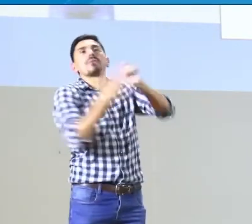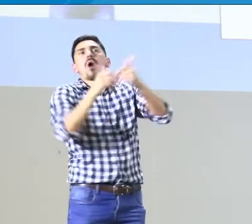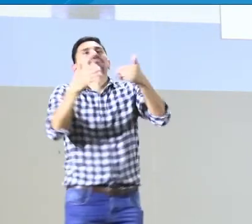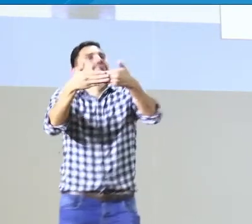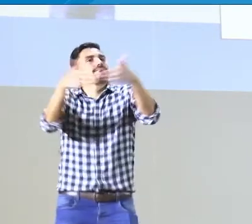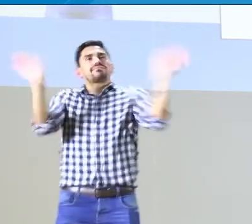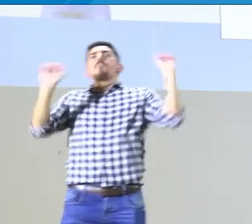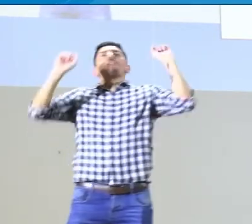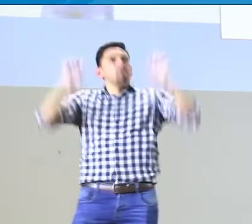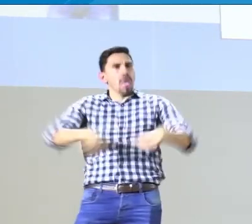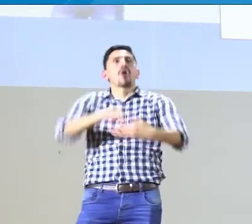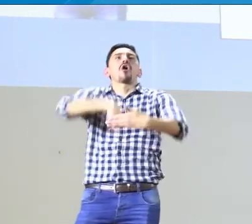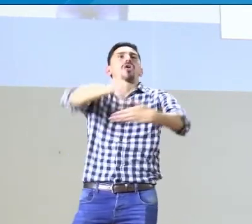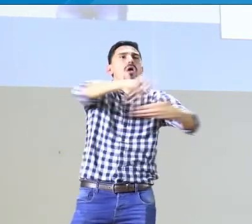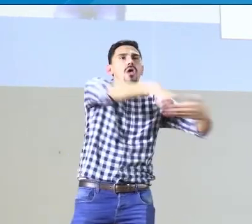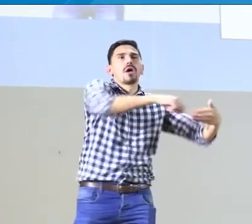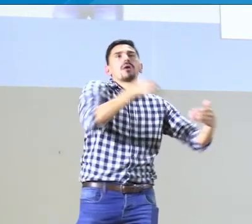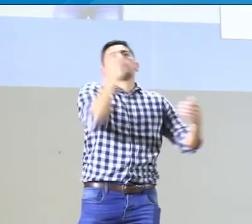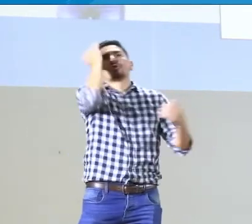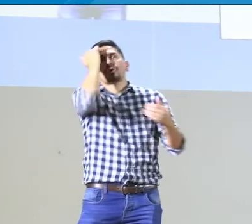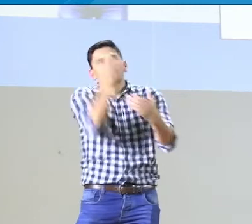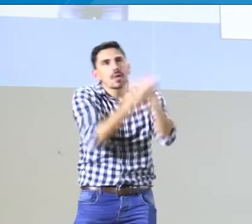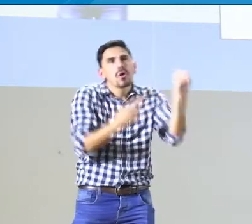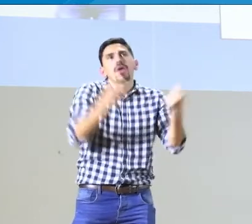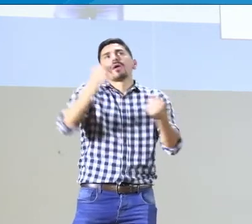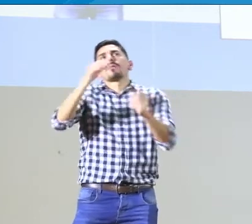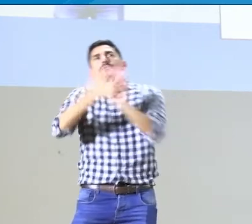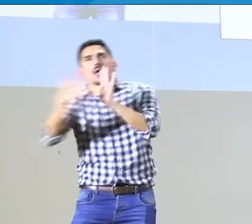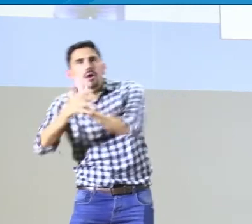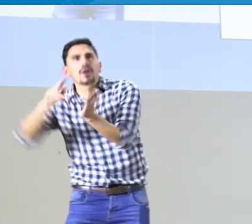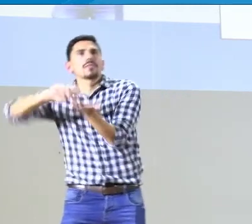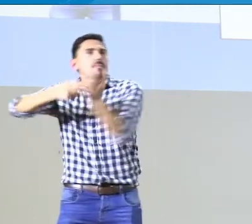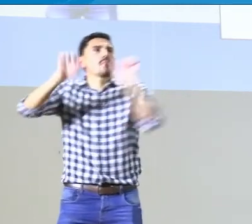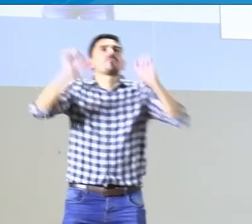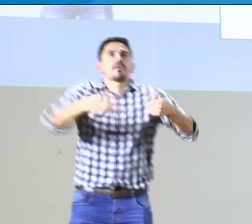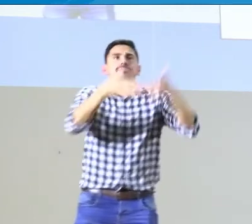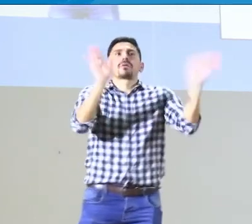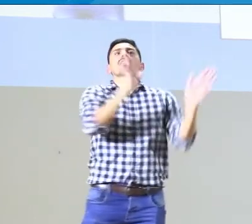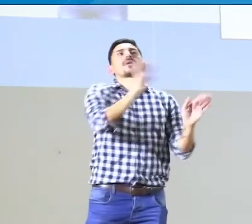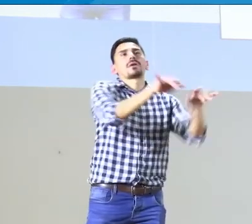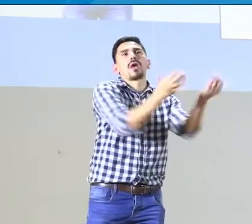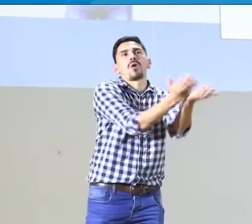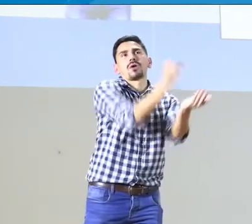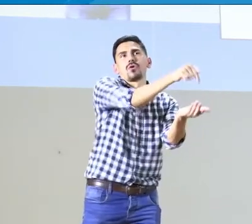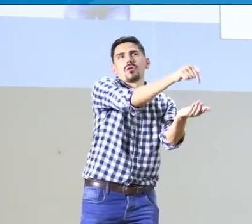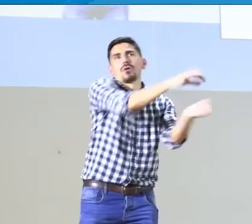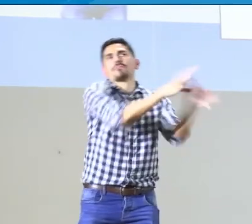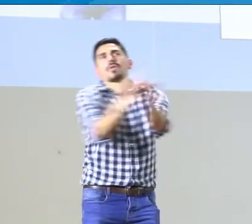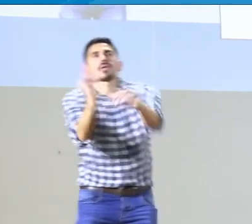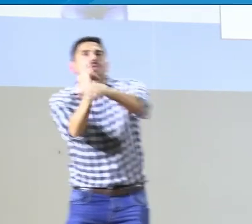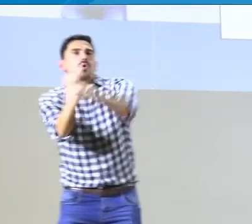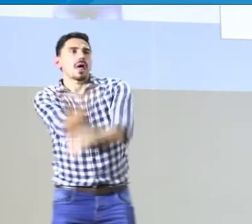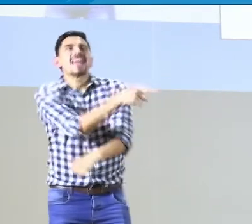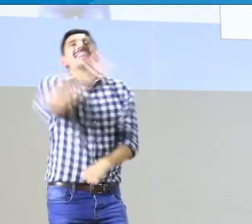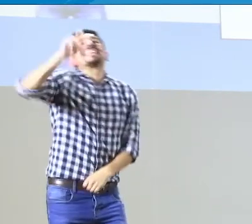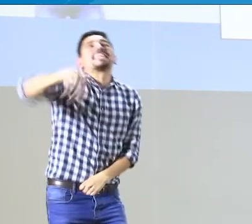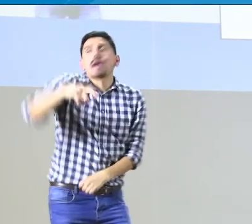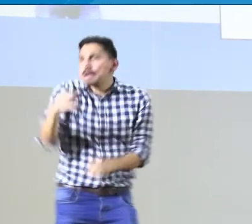Entonces hay que hacer, es un análisis que hay que hacer, el tema de la contratación de maestros bilingües, y es las secretarías de